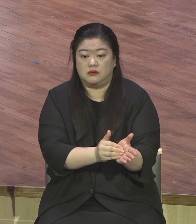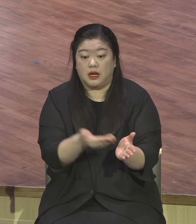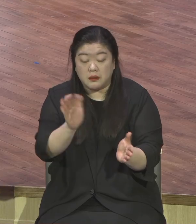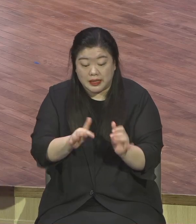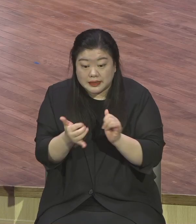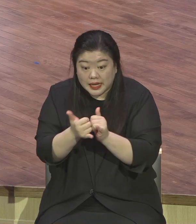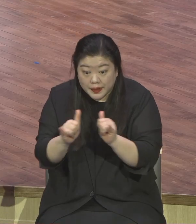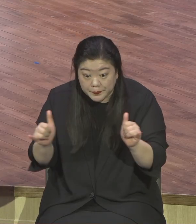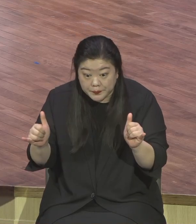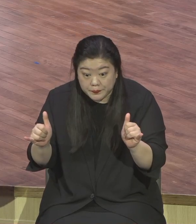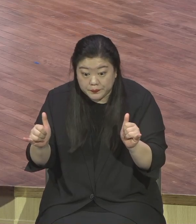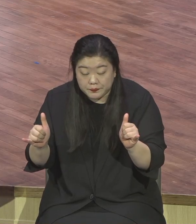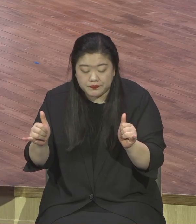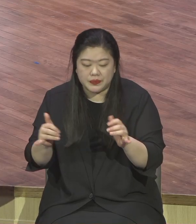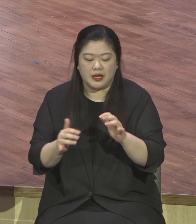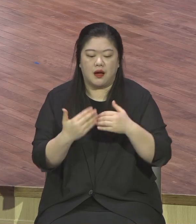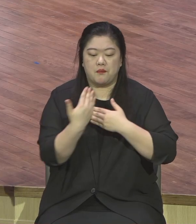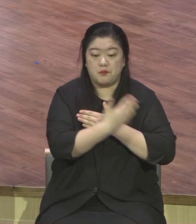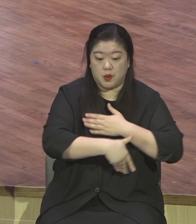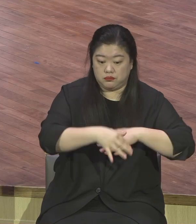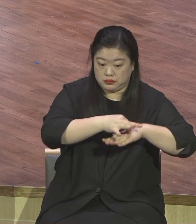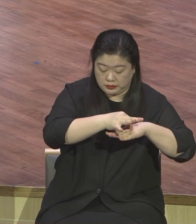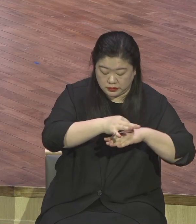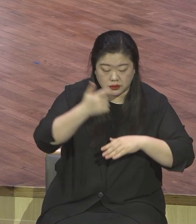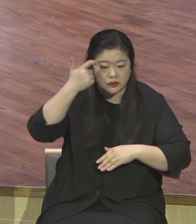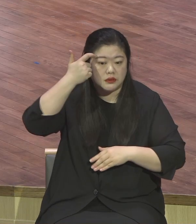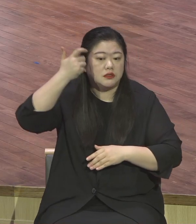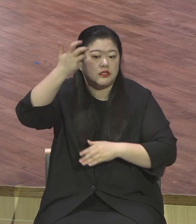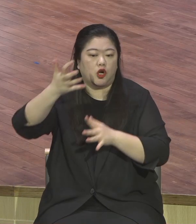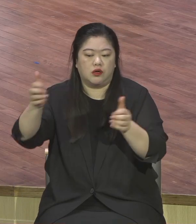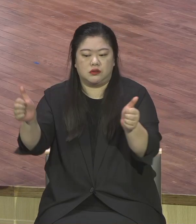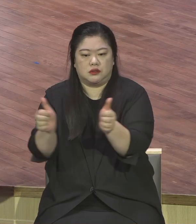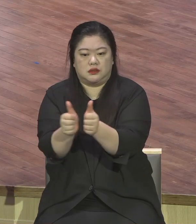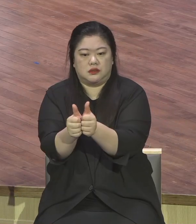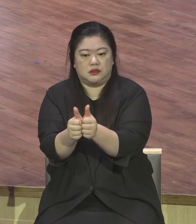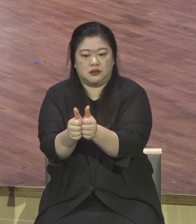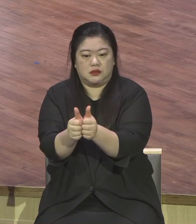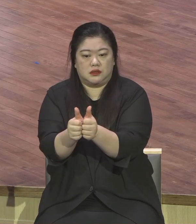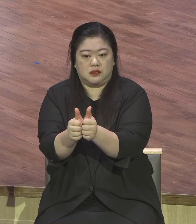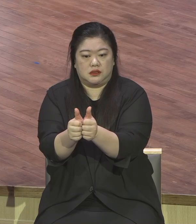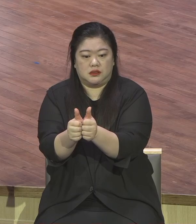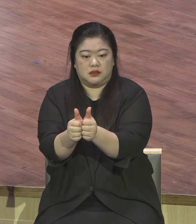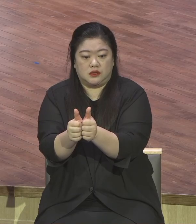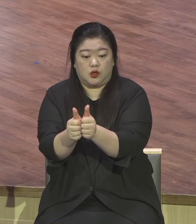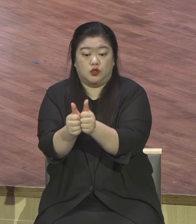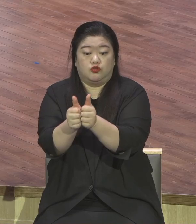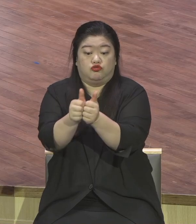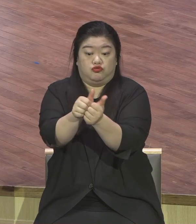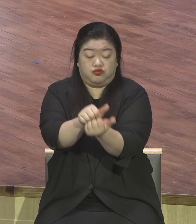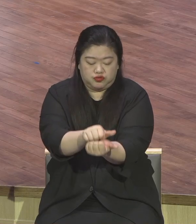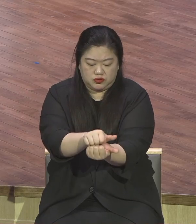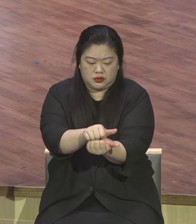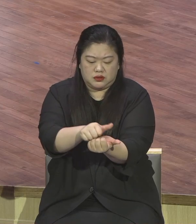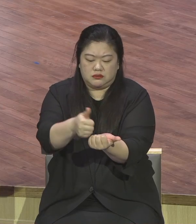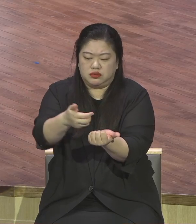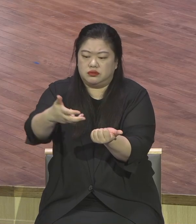그래서 하나님과 함께 교제하도록 만들었어요 하나님이 직접 만들었어요 짐승은 다 말로 다